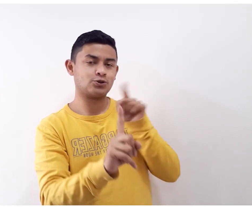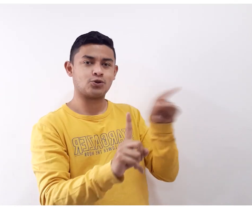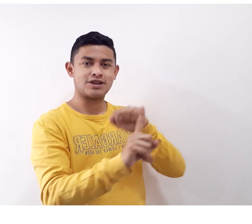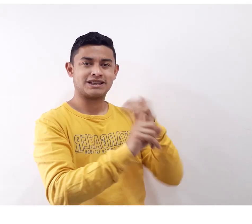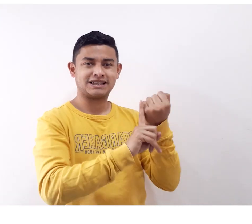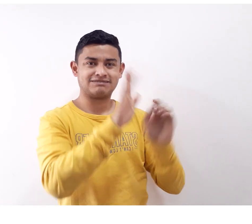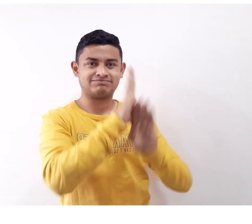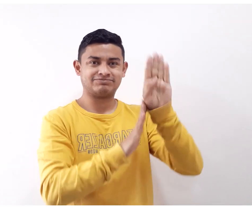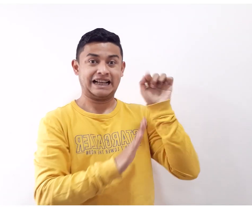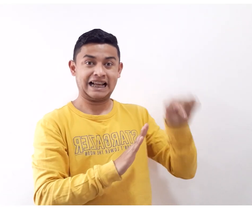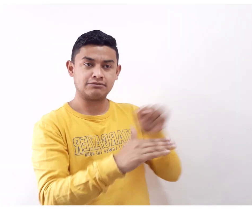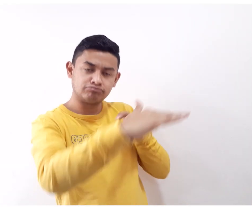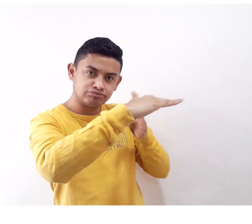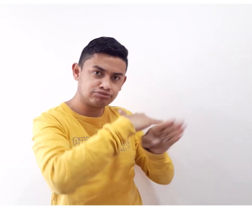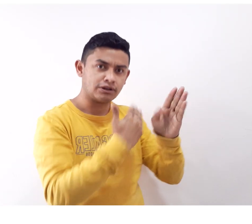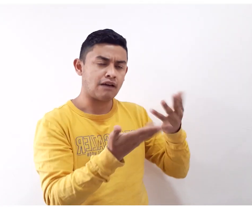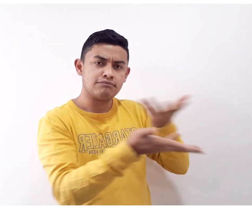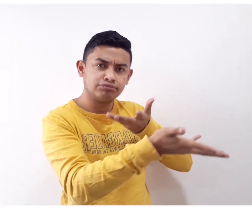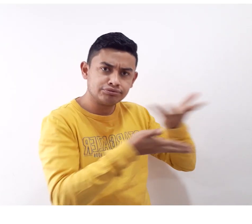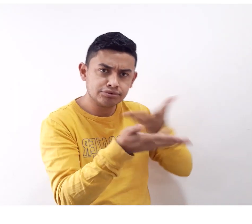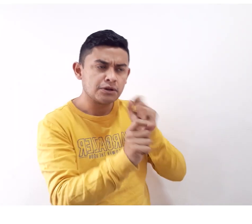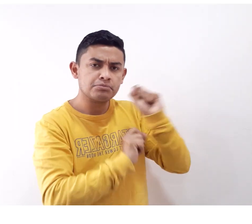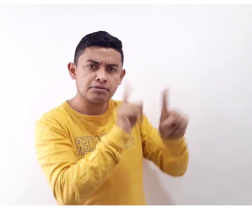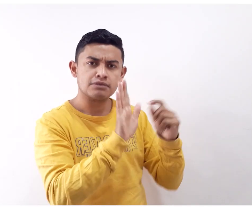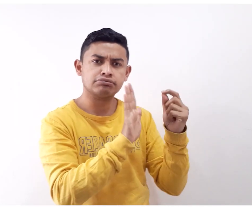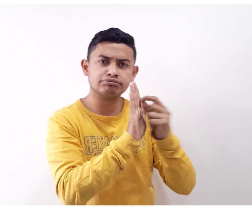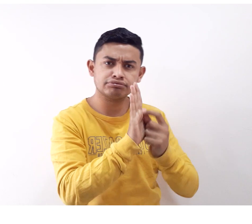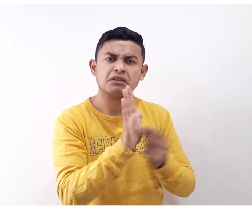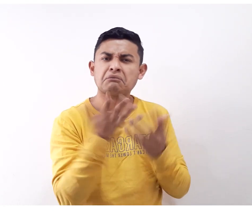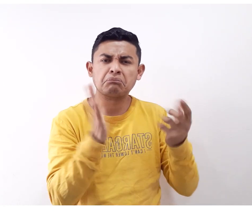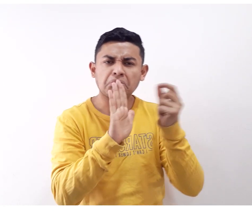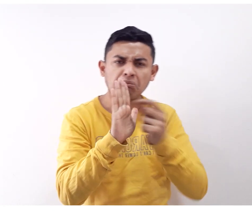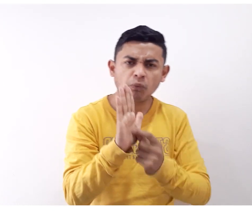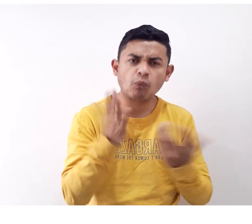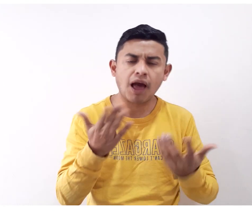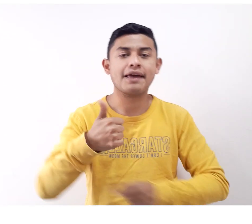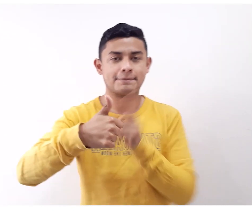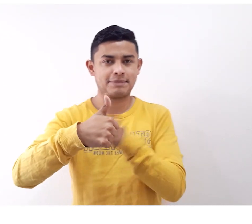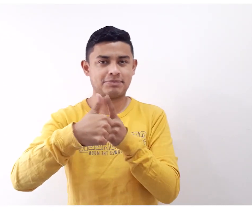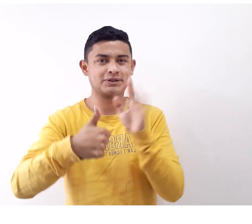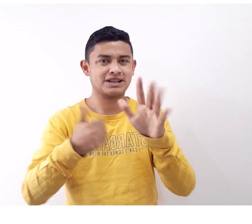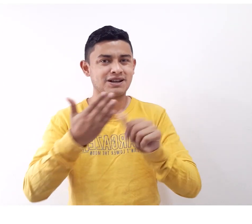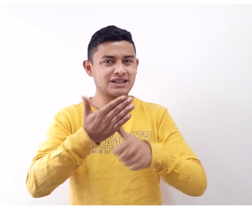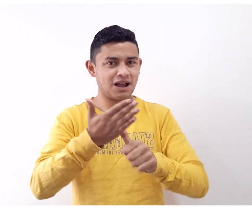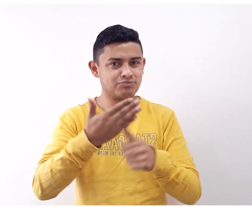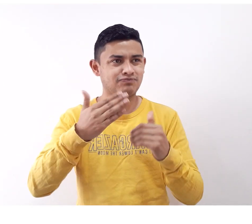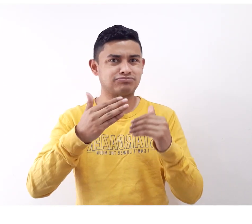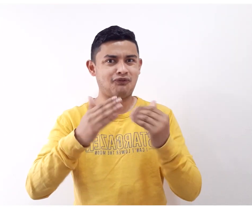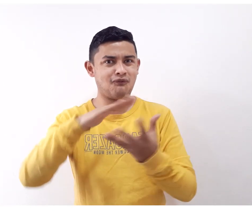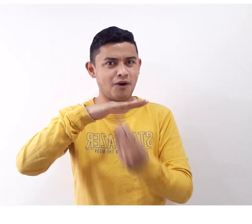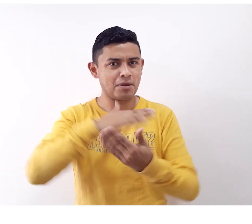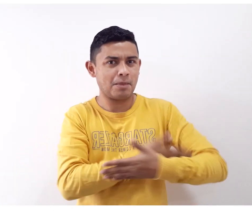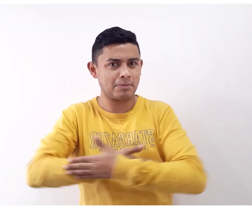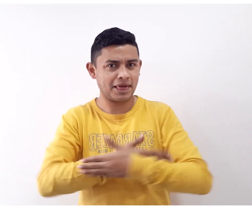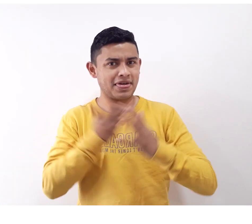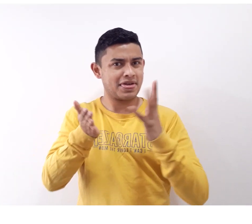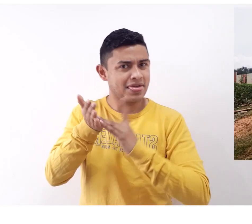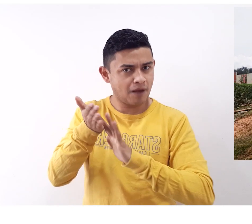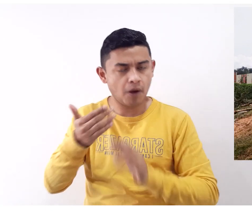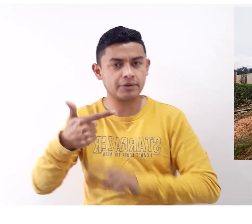a 5 y 30 de la tarde, de lunes a viernes, con la fotocopia del Registro Civil de Nacimiento del Menor de Edad y fotocopia del